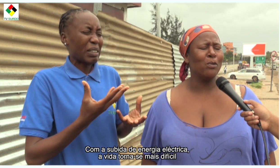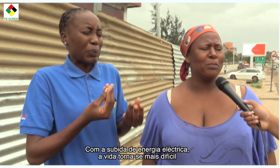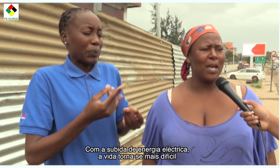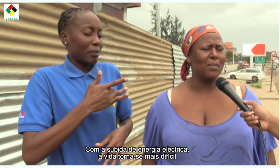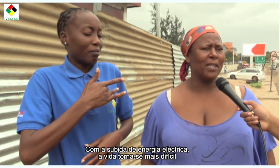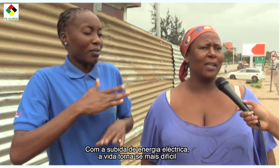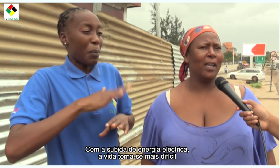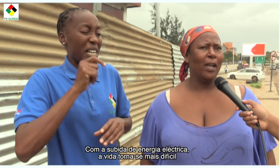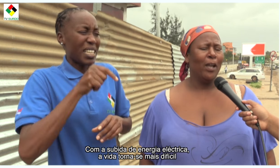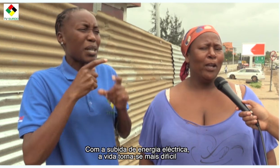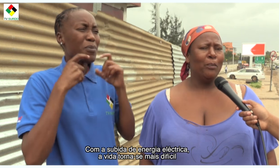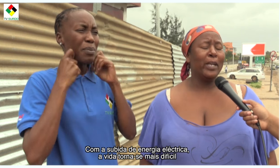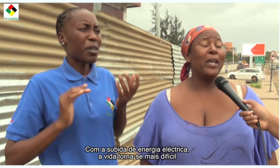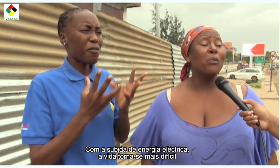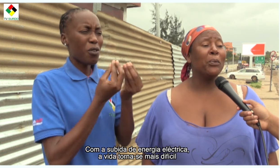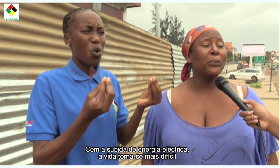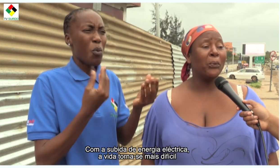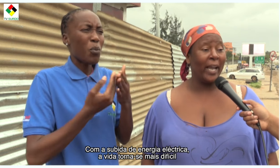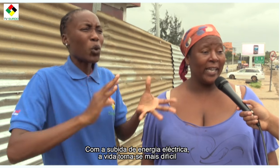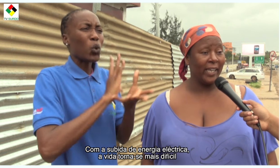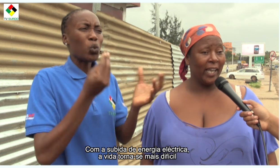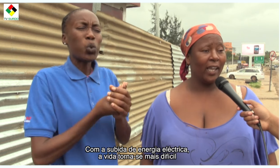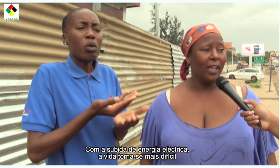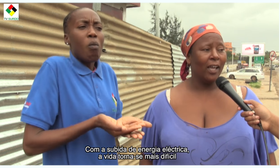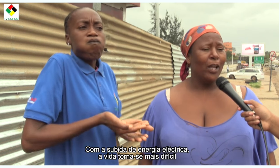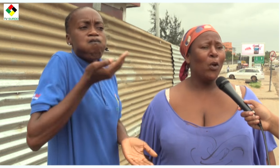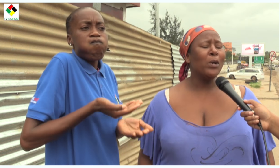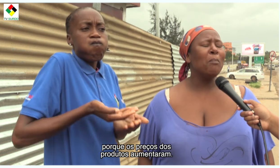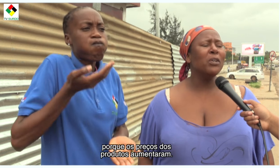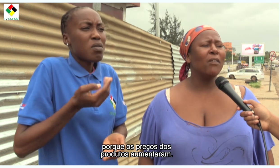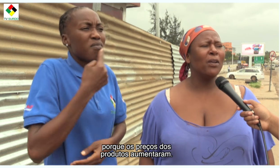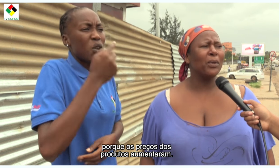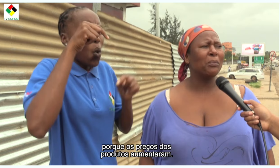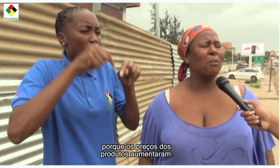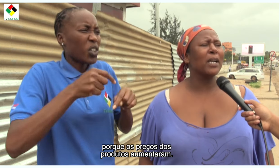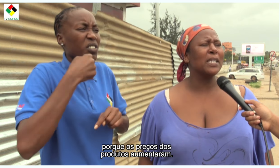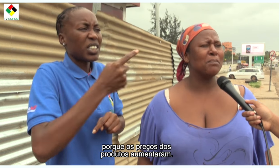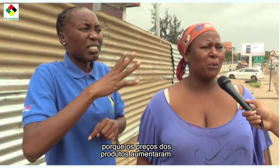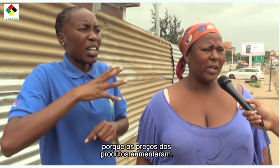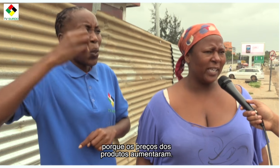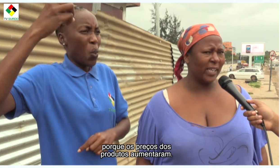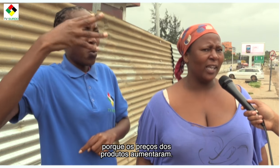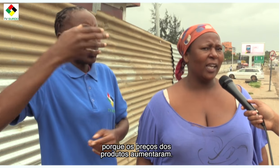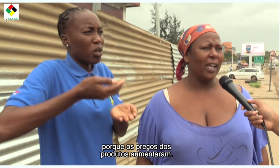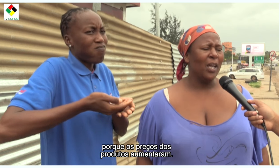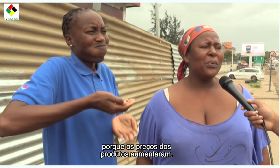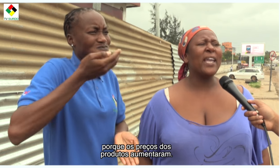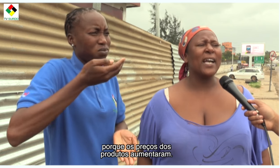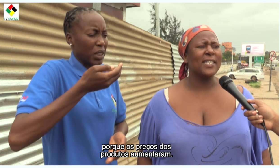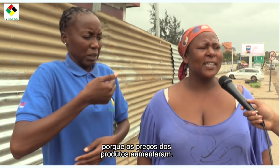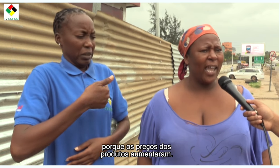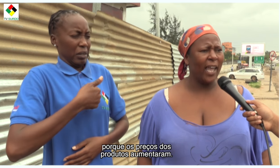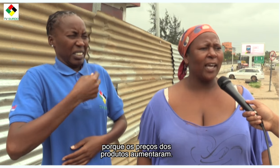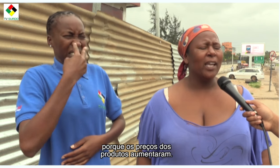É dolorosa a situação que vivemos em Moçambique, porque os preços dos produtos já aumentaram. Com a subida de energia, a vida